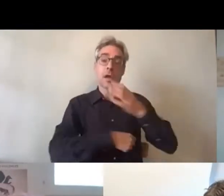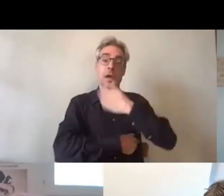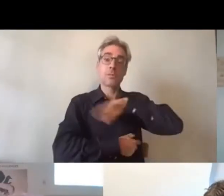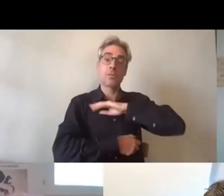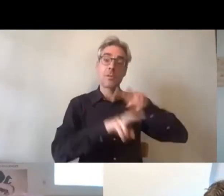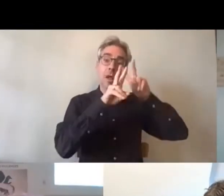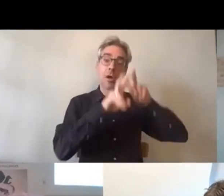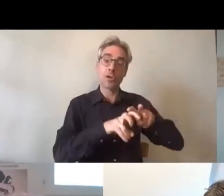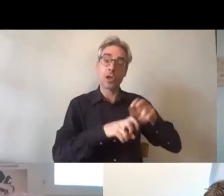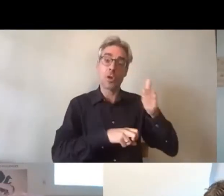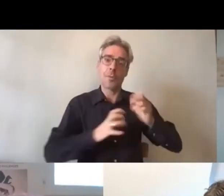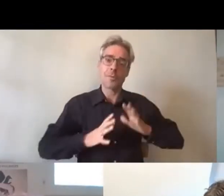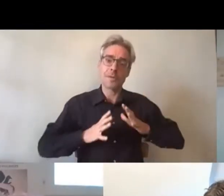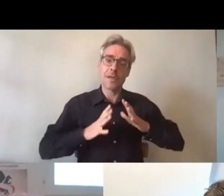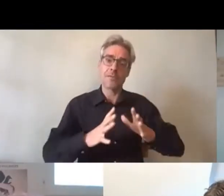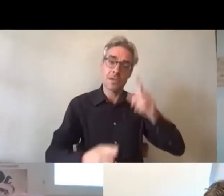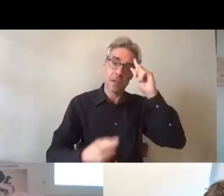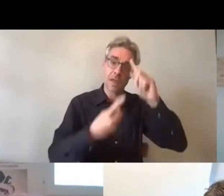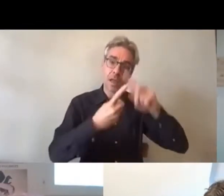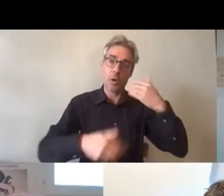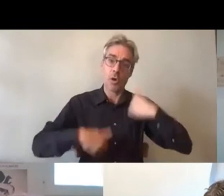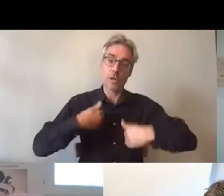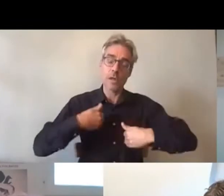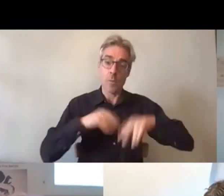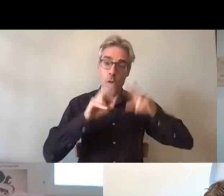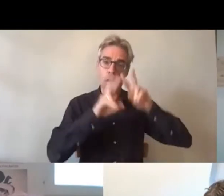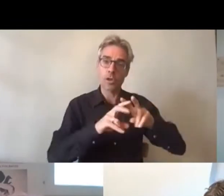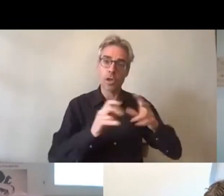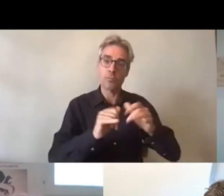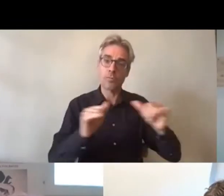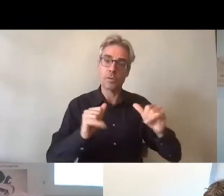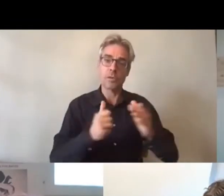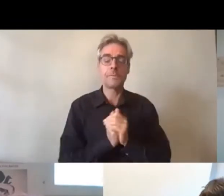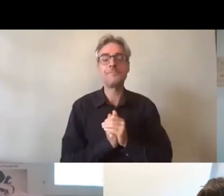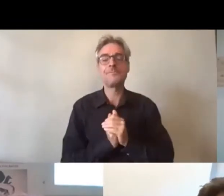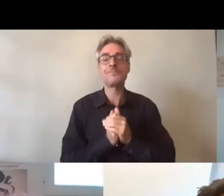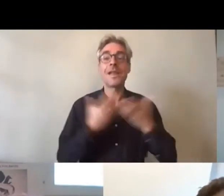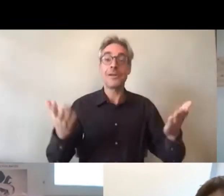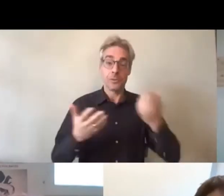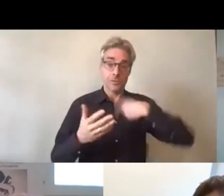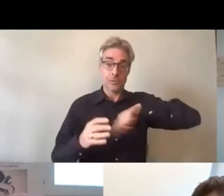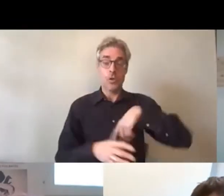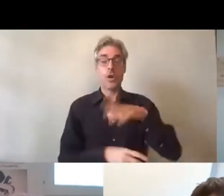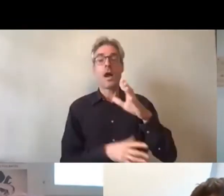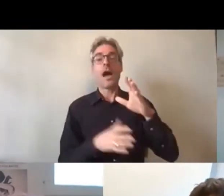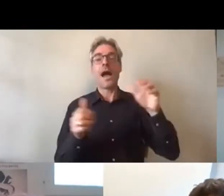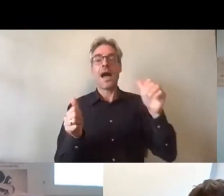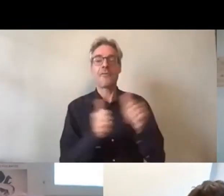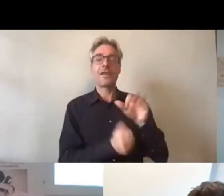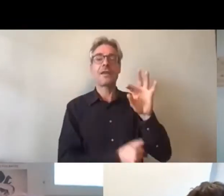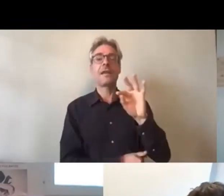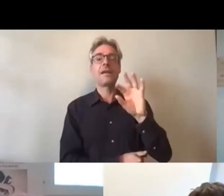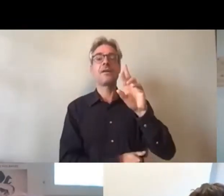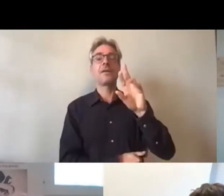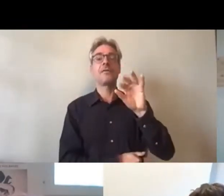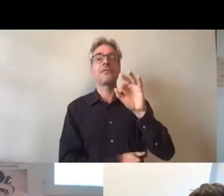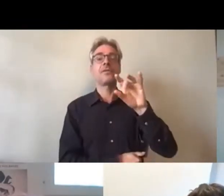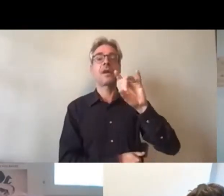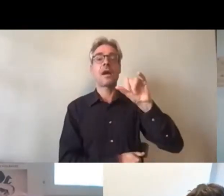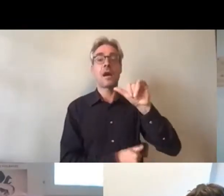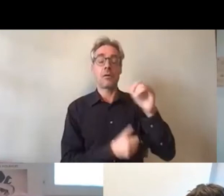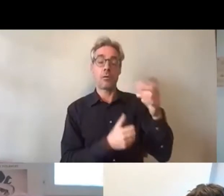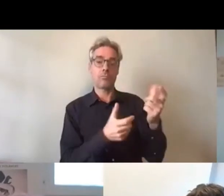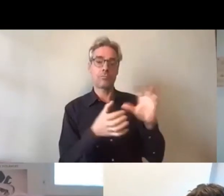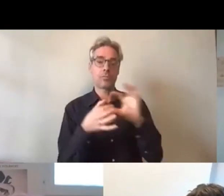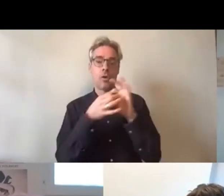particulièrement sur le champ du handicap. Et c'est l'occasion, à travers cette coopération avec la FIRA, de travailler